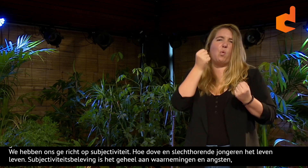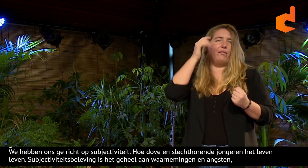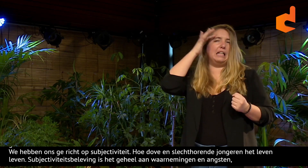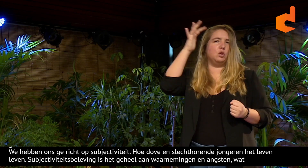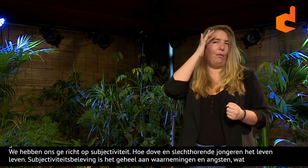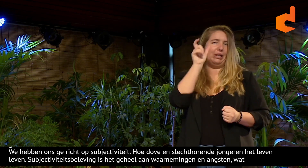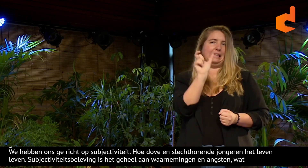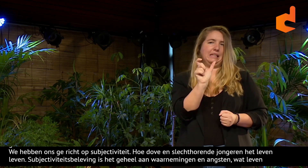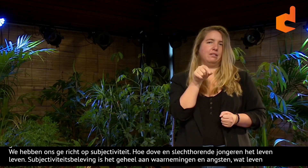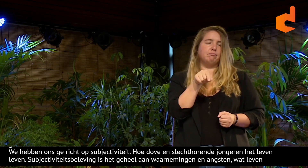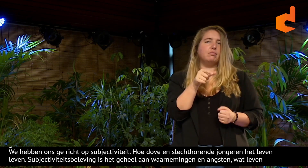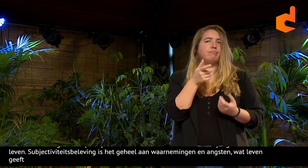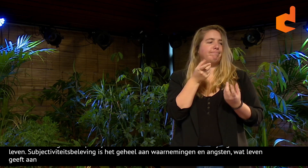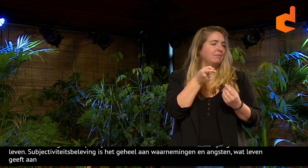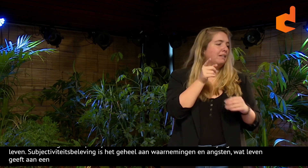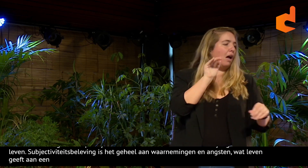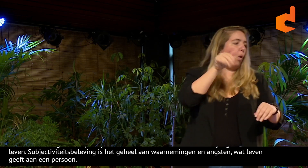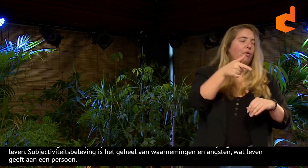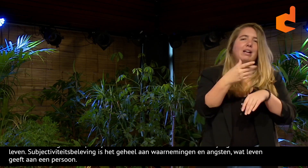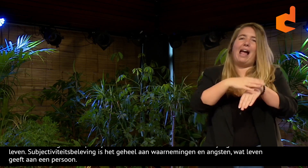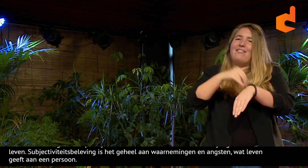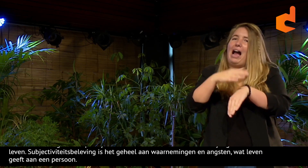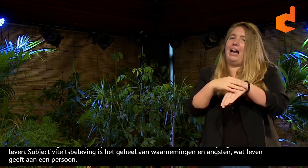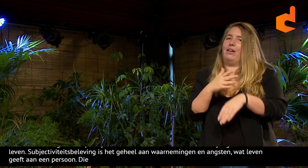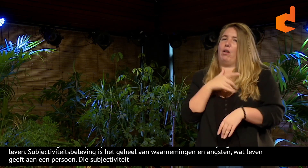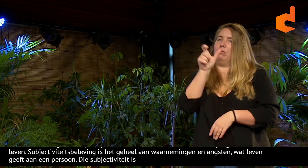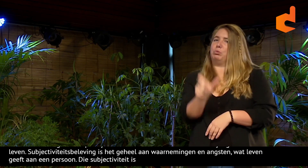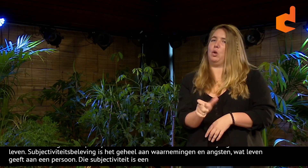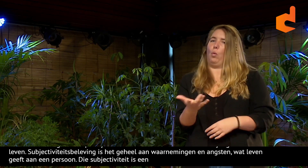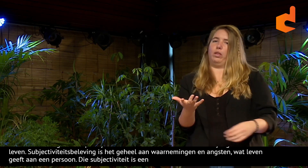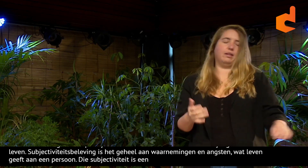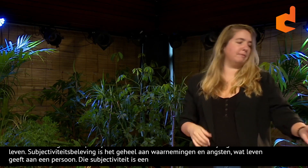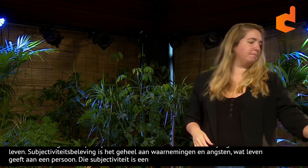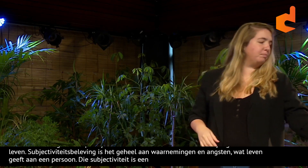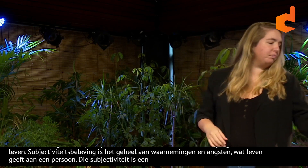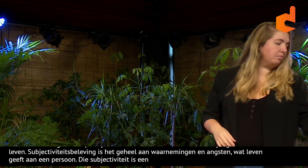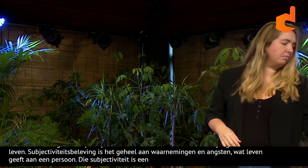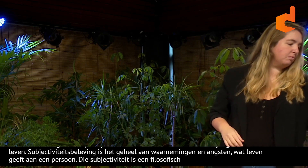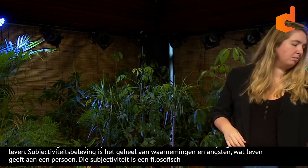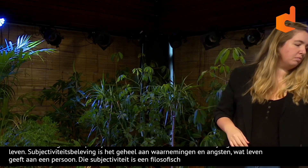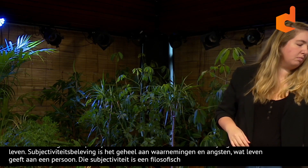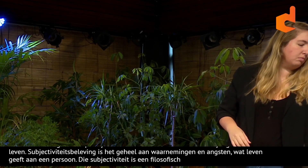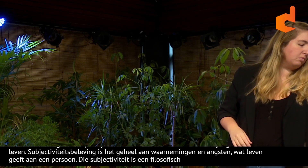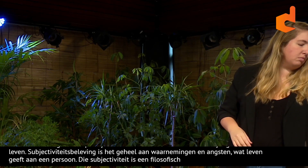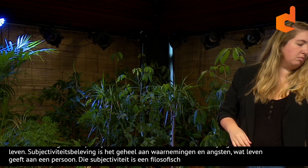En die subjectiviteit is een heel filosofisch begrip. Het gaat over de ervaringen van een persoon.